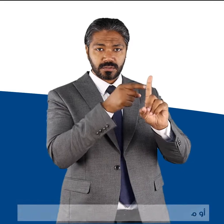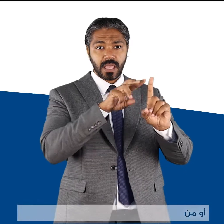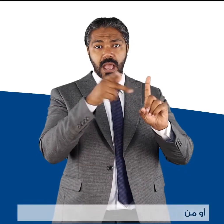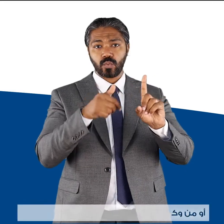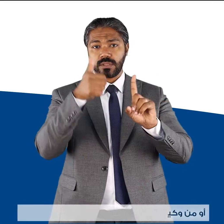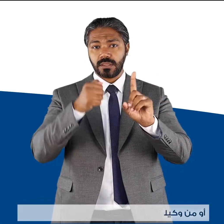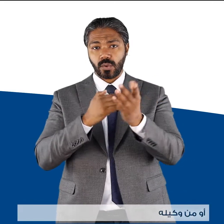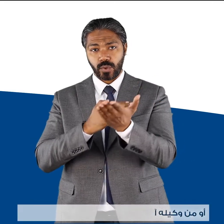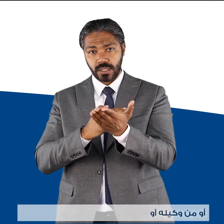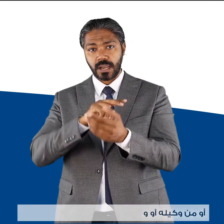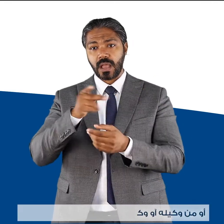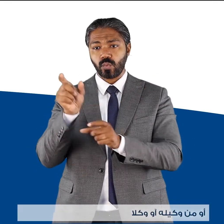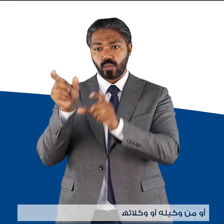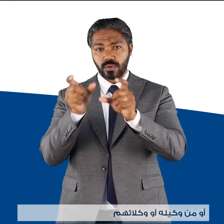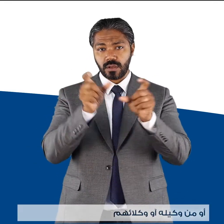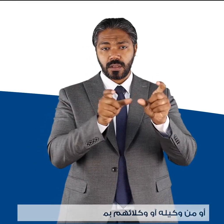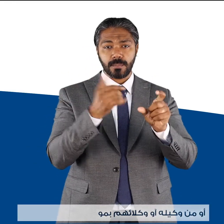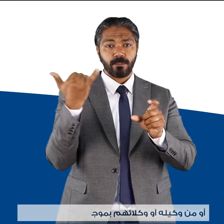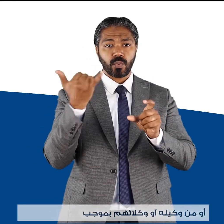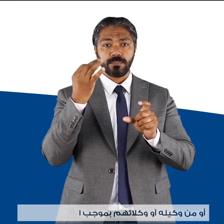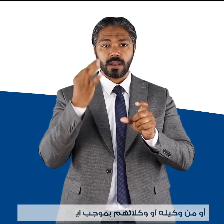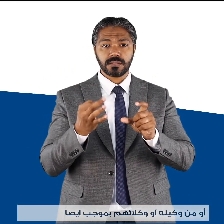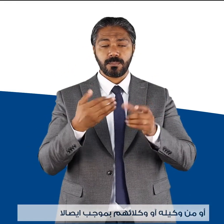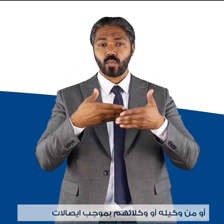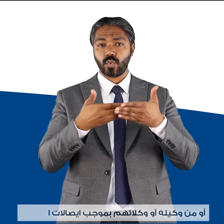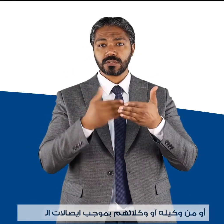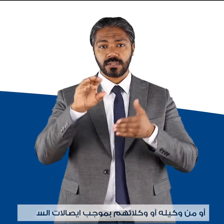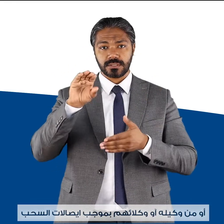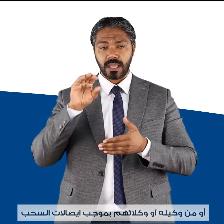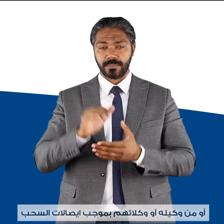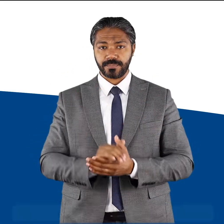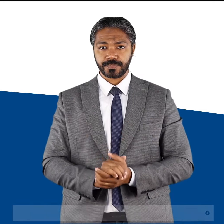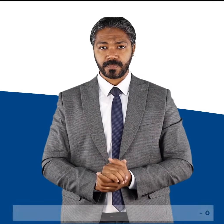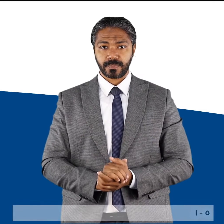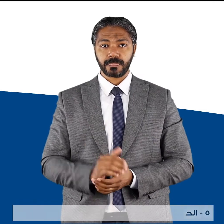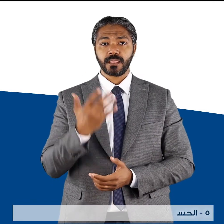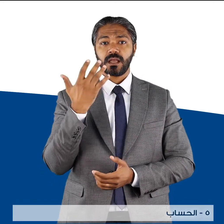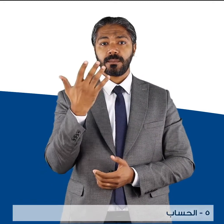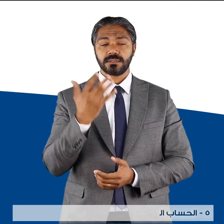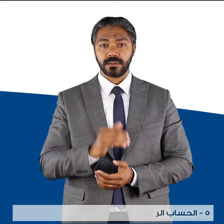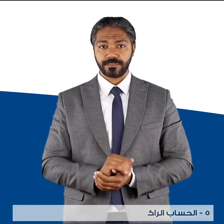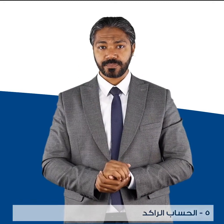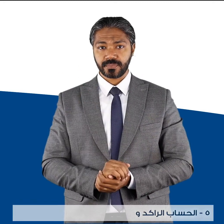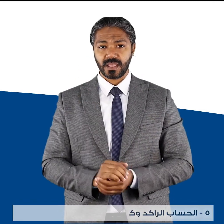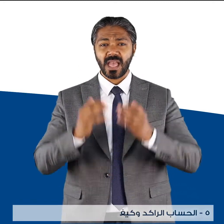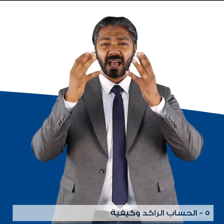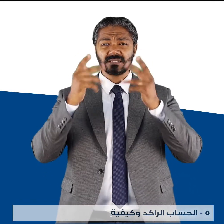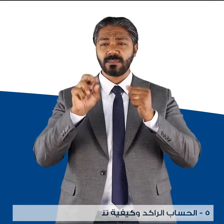وكيله أو وكلائهم بموجب إيصالات السحب خمسة، الحساب الراكد وكيفية